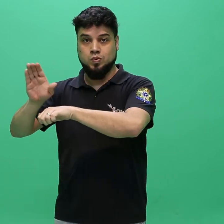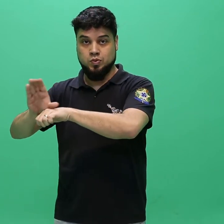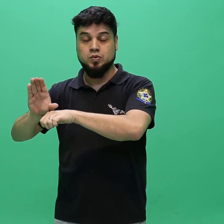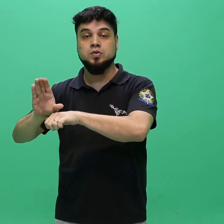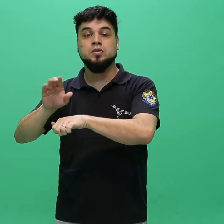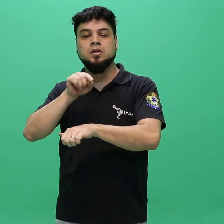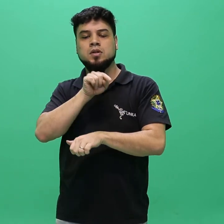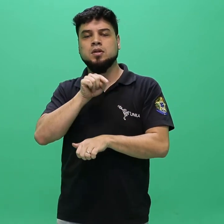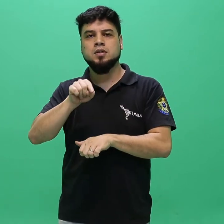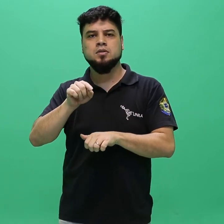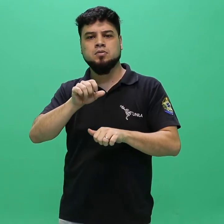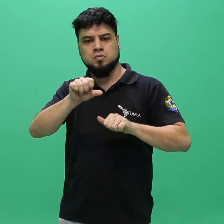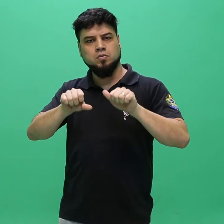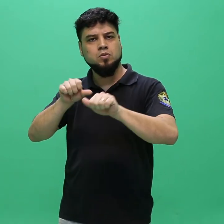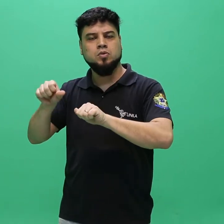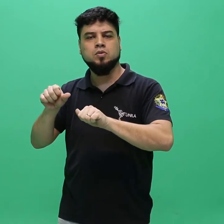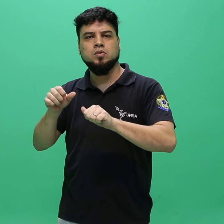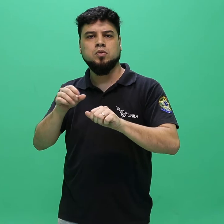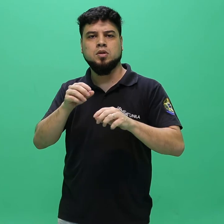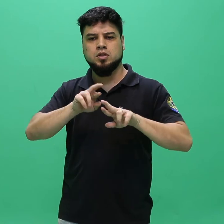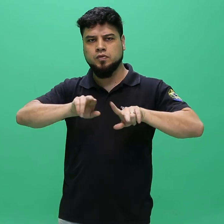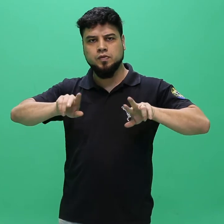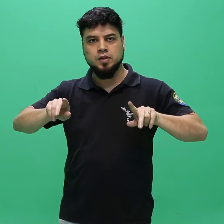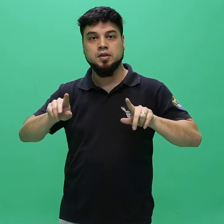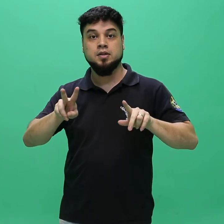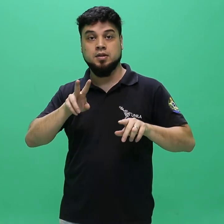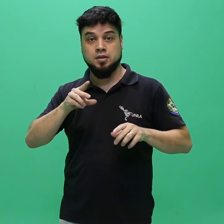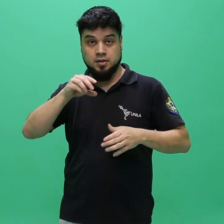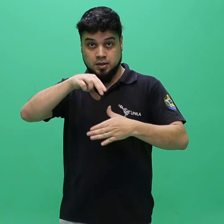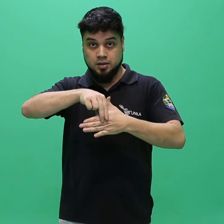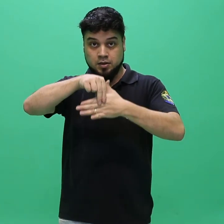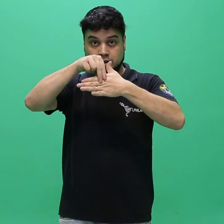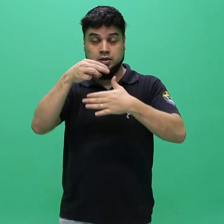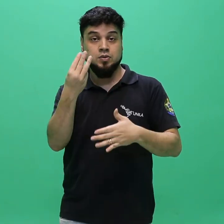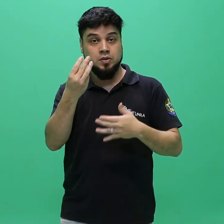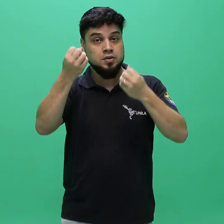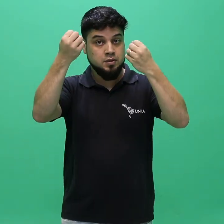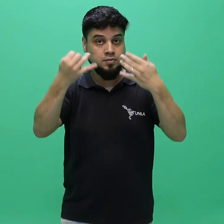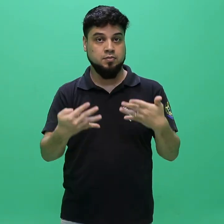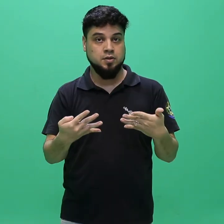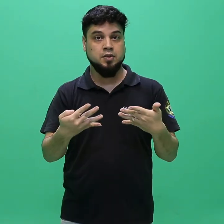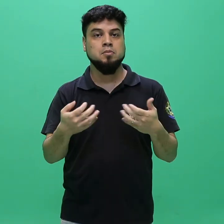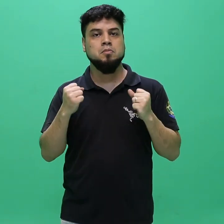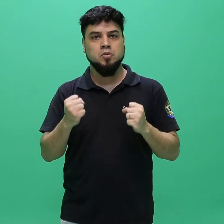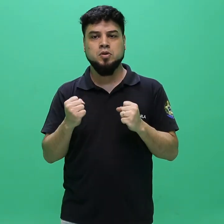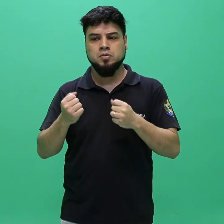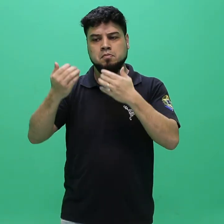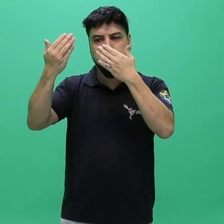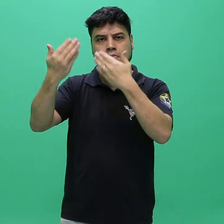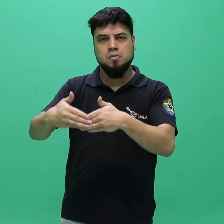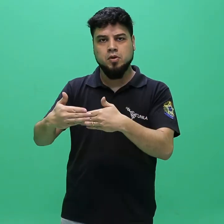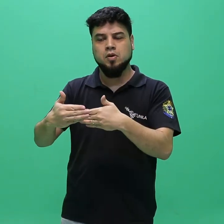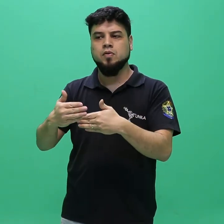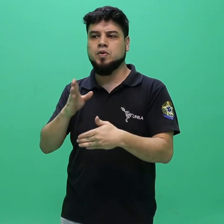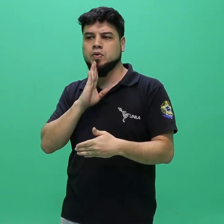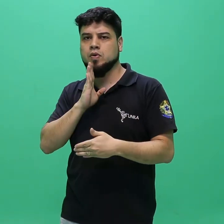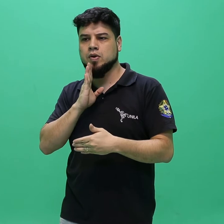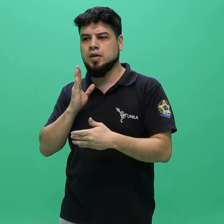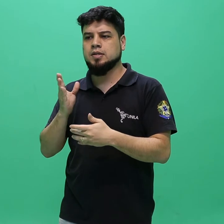podendo incluir provas de conhecimento específico, de redação, bancas de entrevista, bem como